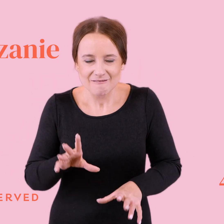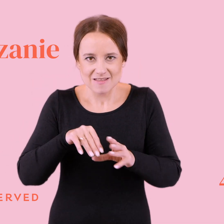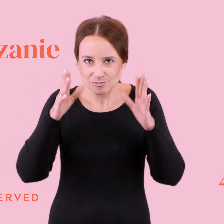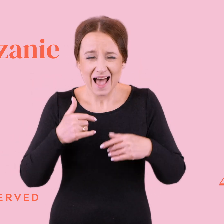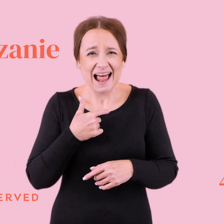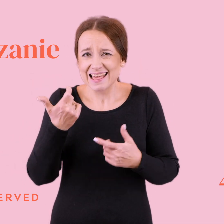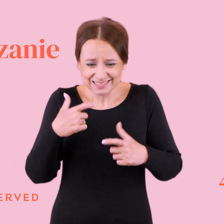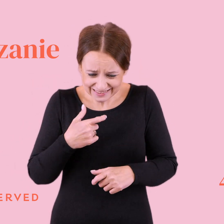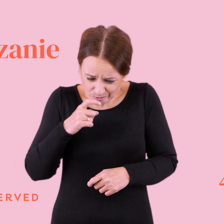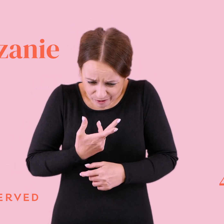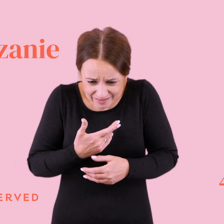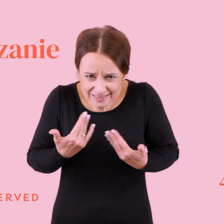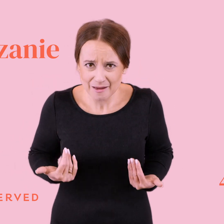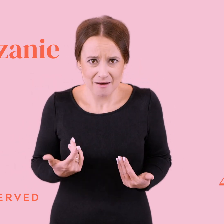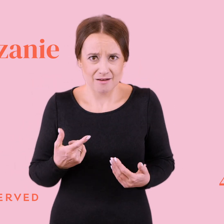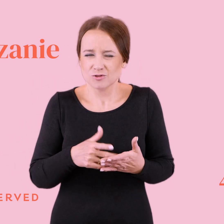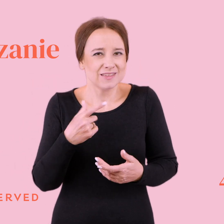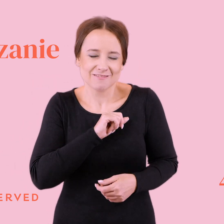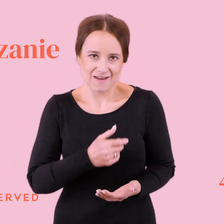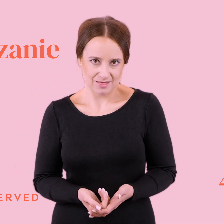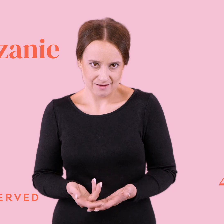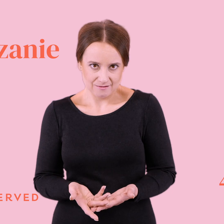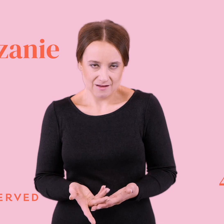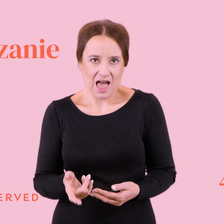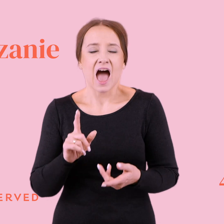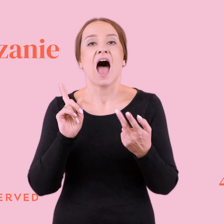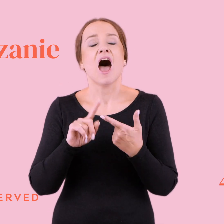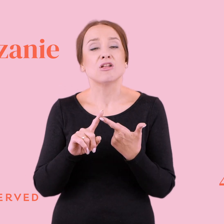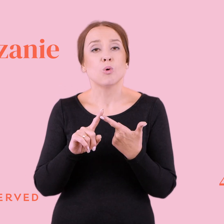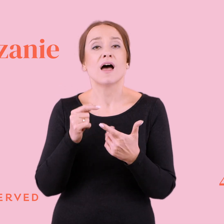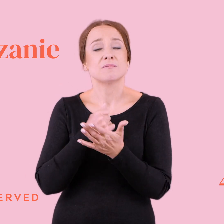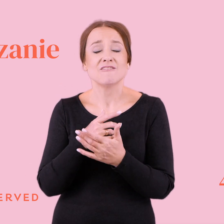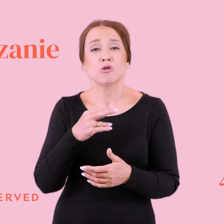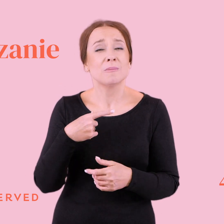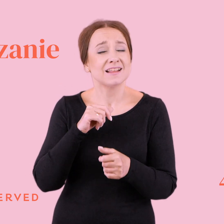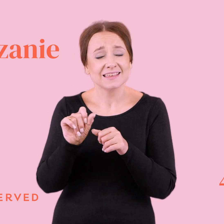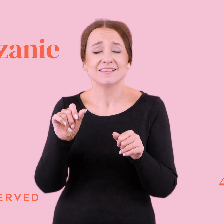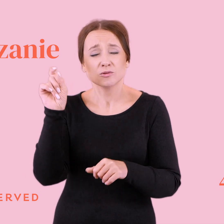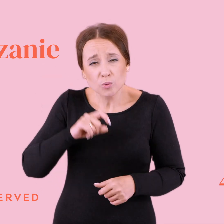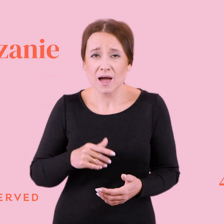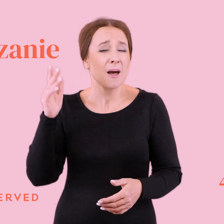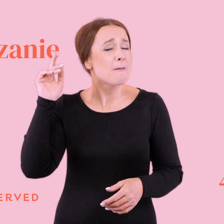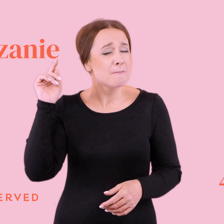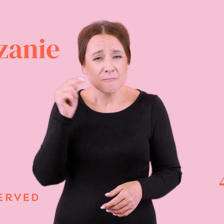No ale nic nam się nie dzieje, no. jest niefajne, no. A po drugie, odrobaczanie jest złe i po prostu powinno nam przyjść do głowy,